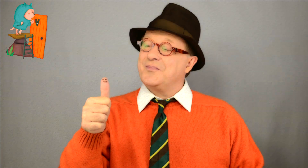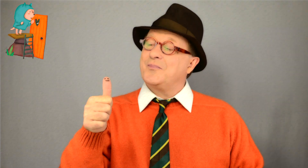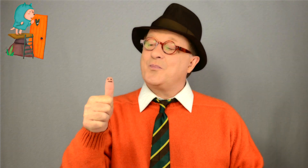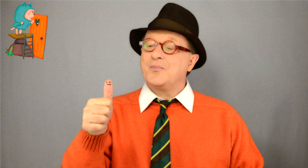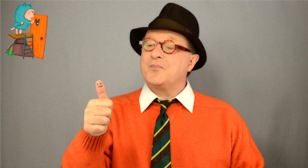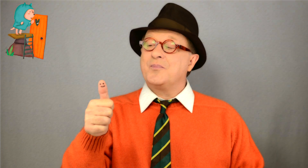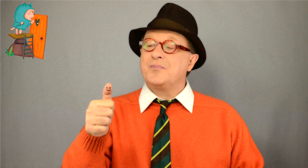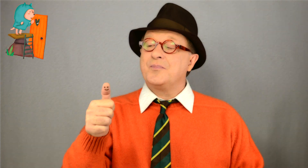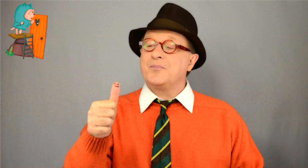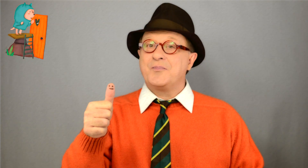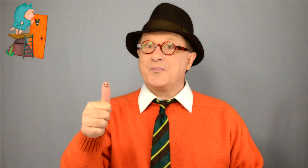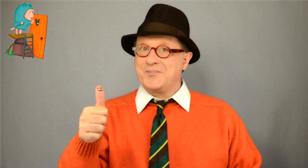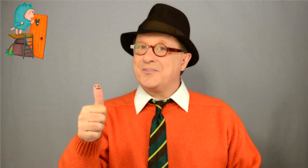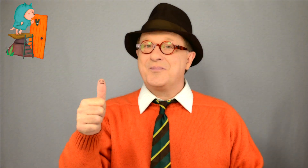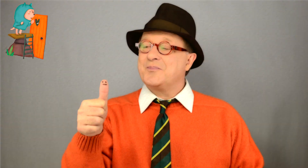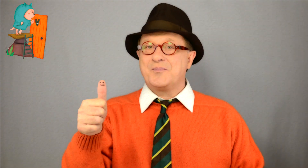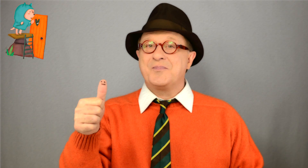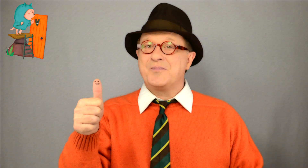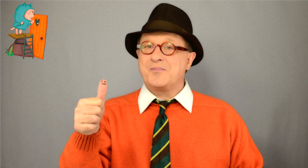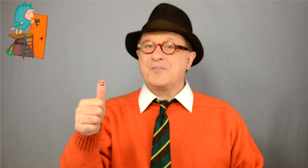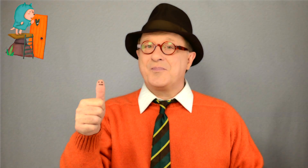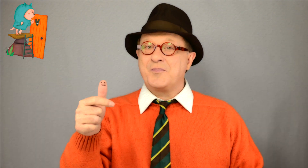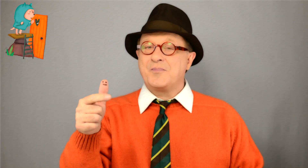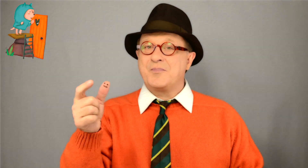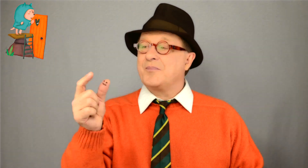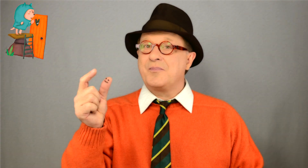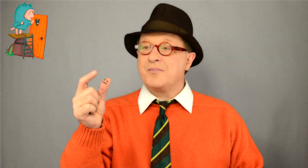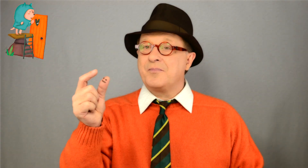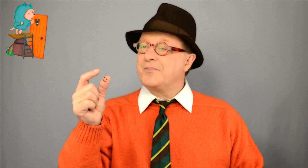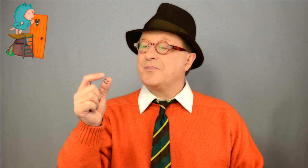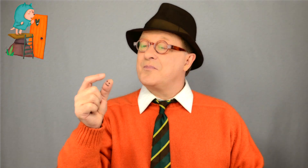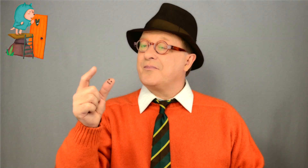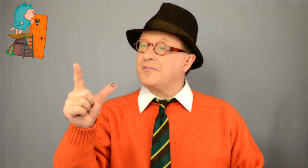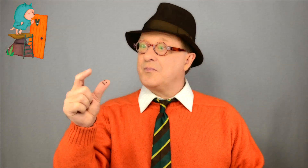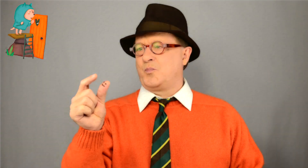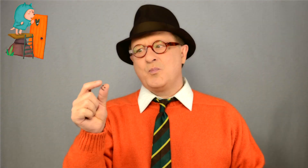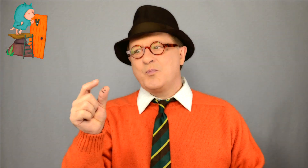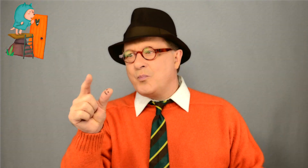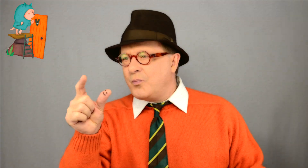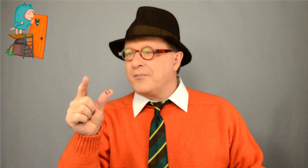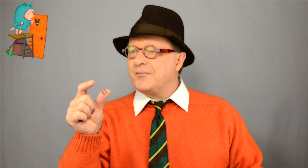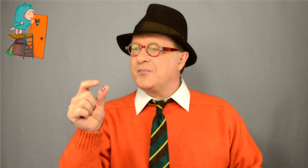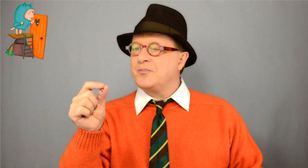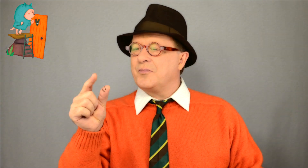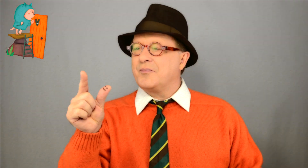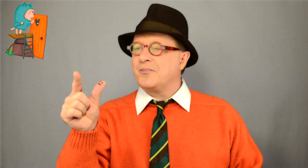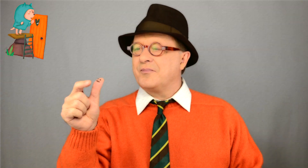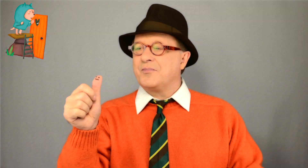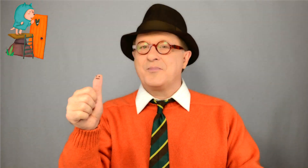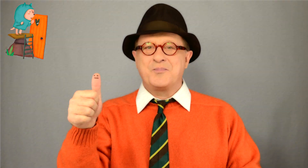Poussine est bien malin Veut frapper chez ses voisins Toc toc toc toc toc Il y a quelqu